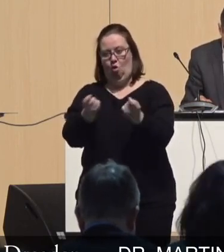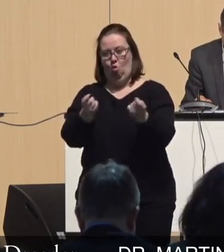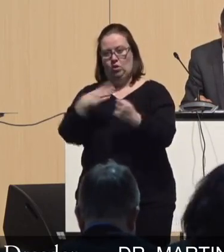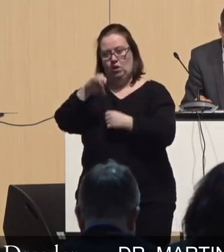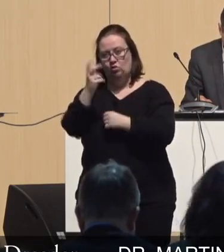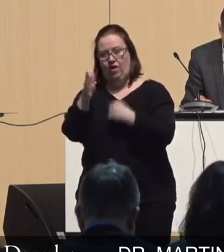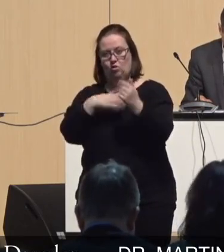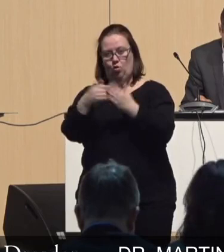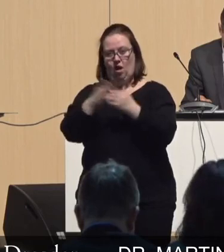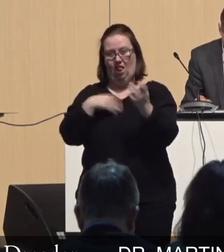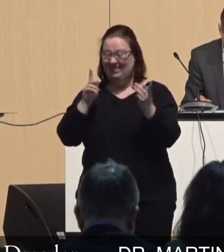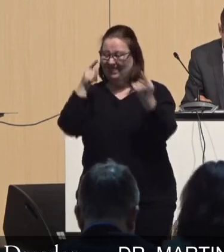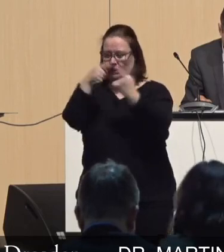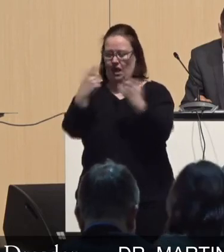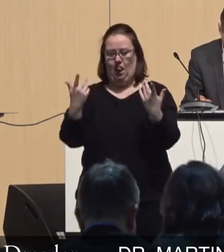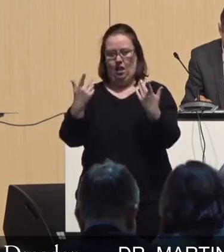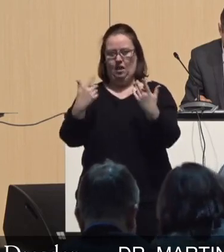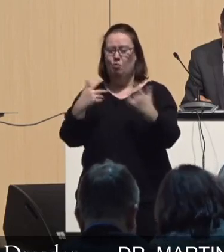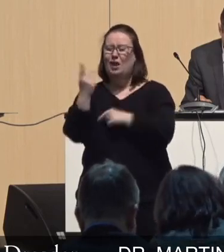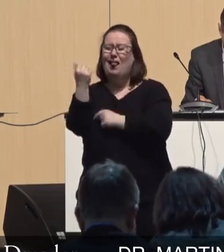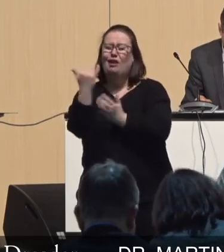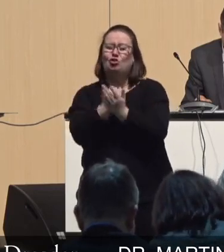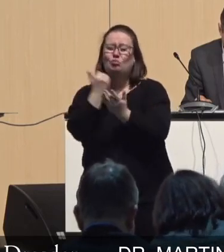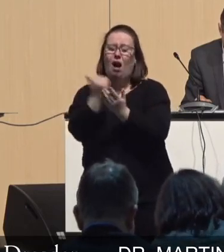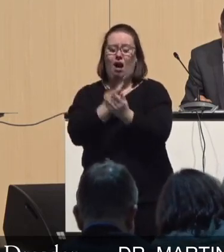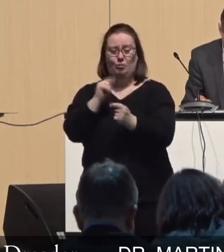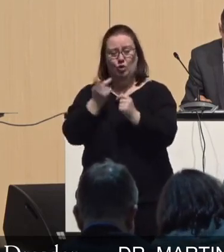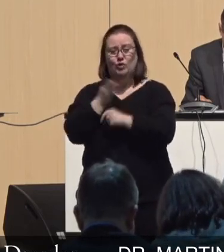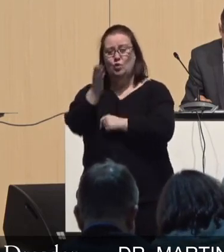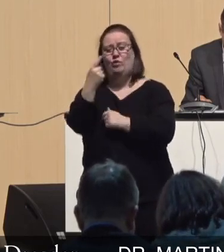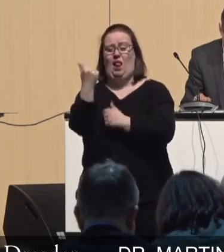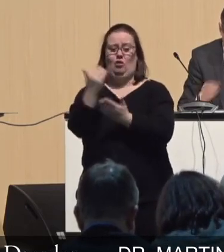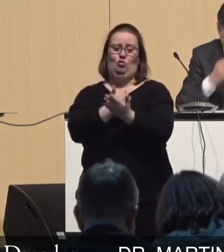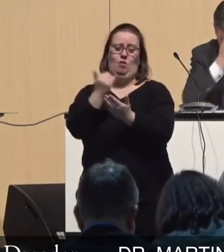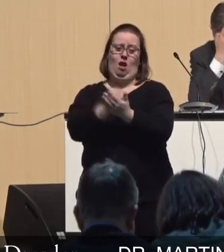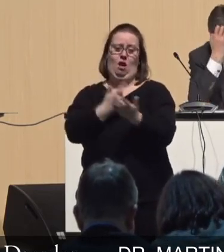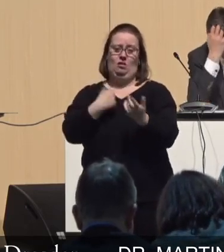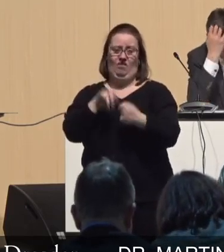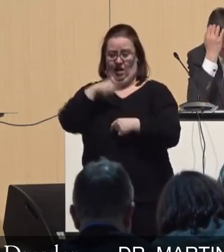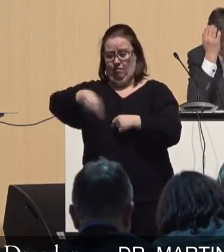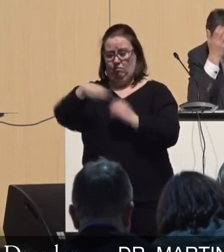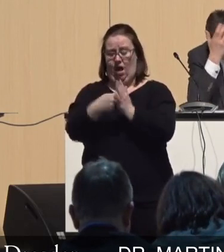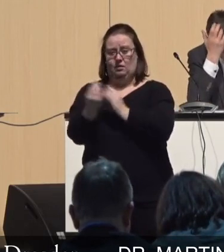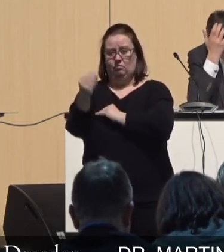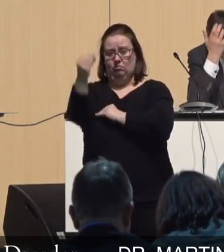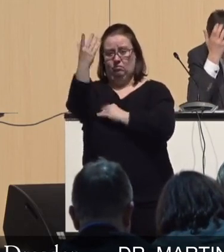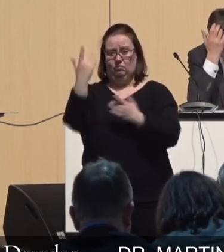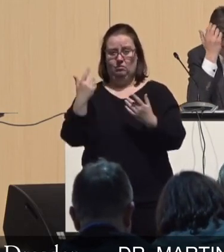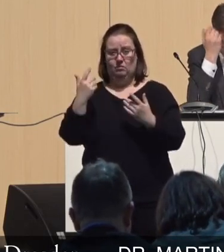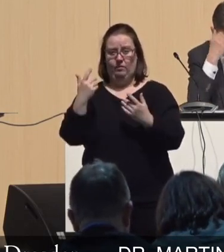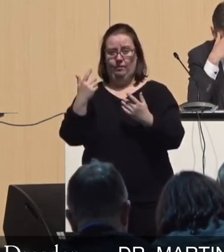CO2-Neutralität, was übrigens Geld sparen bedeutet in Zukunft bei der CO2-Bepreisung. Und